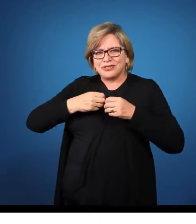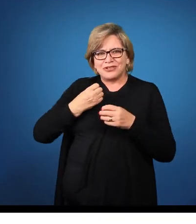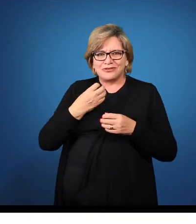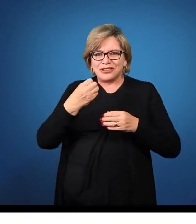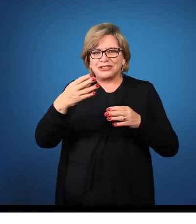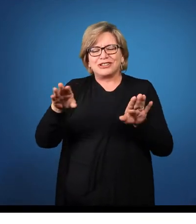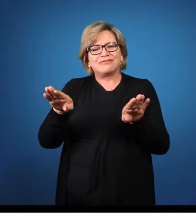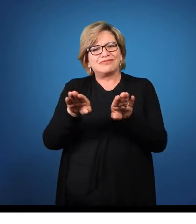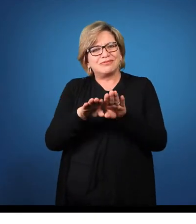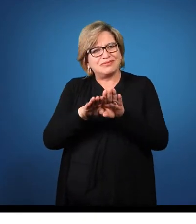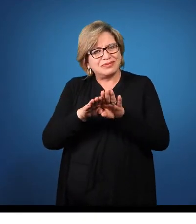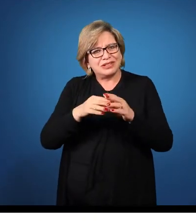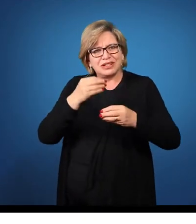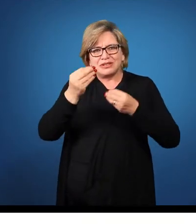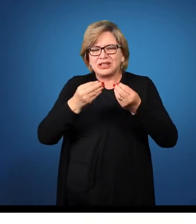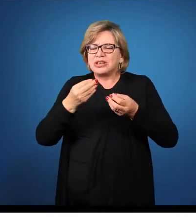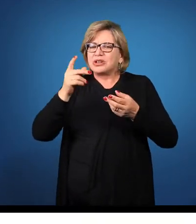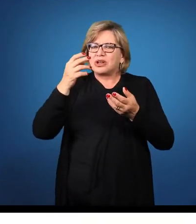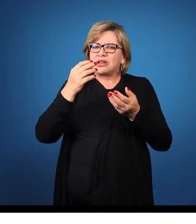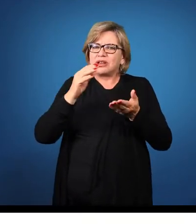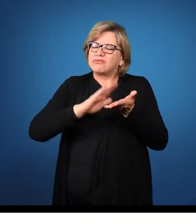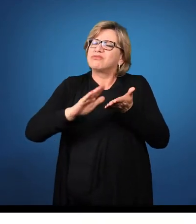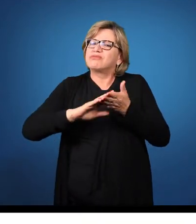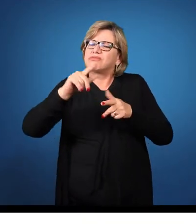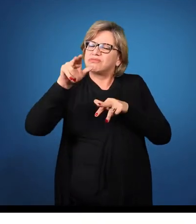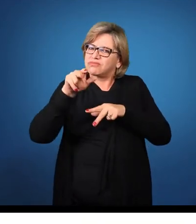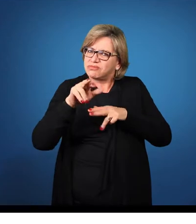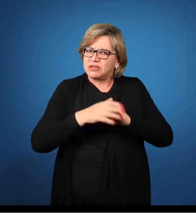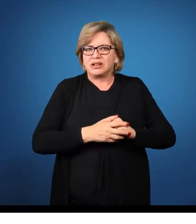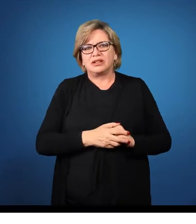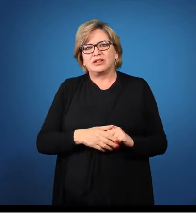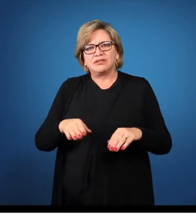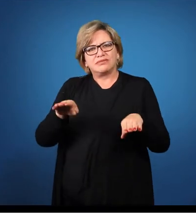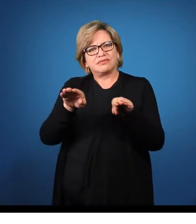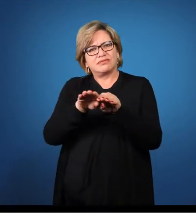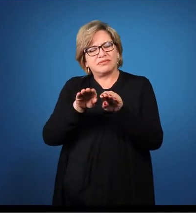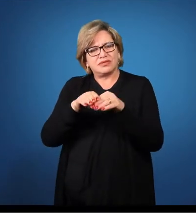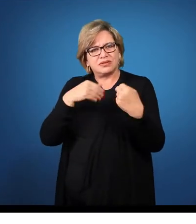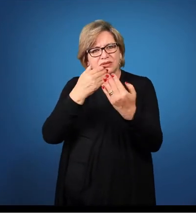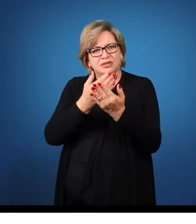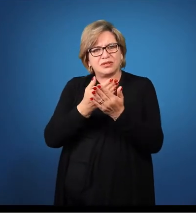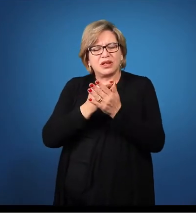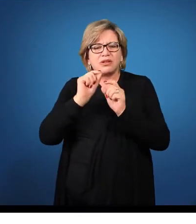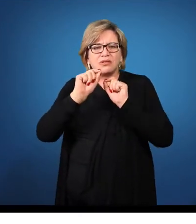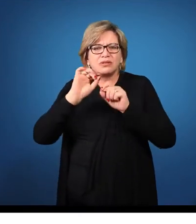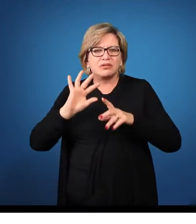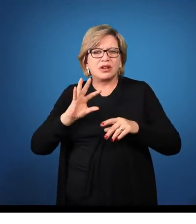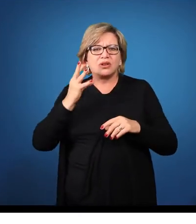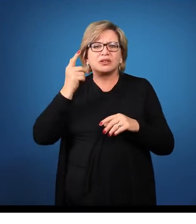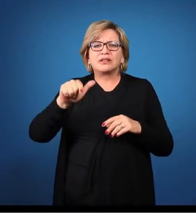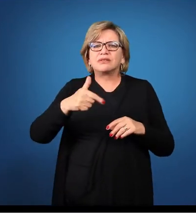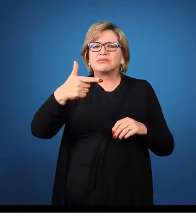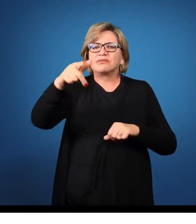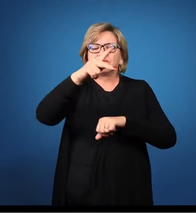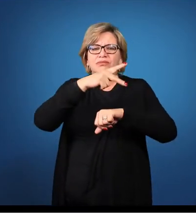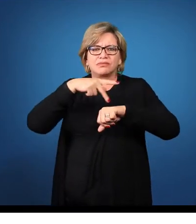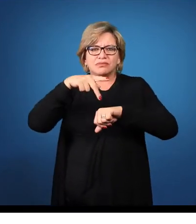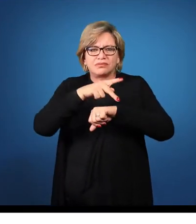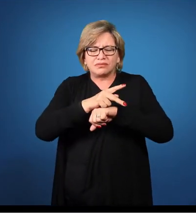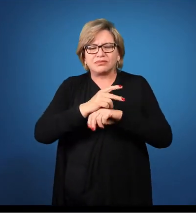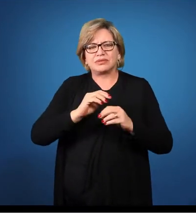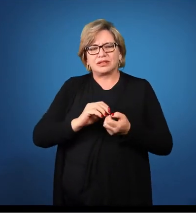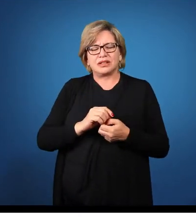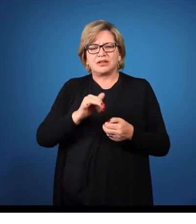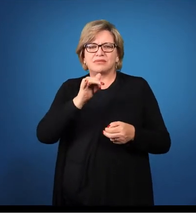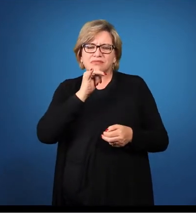com o mesmo custo? Pois bem, nós iremos ver também o que acontece em outros países. Em